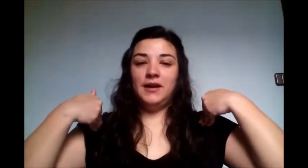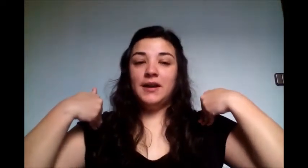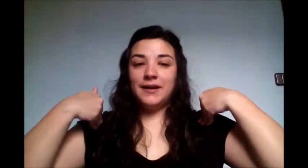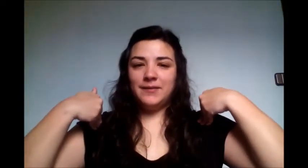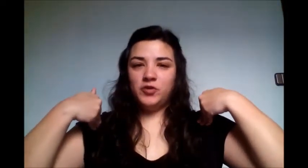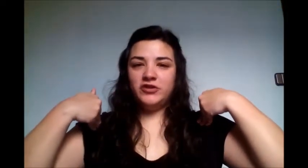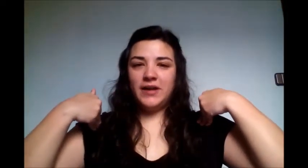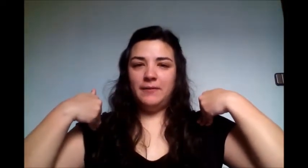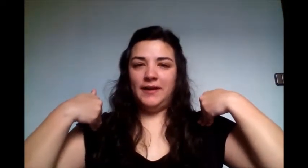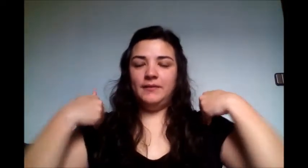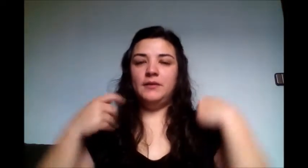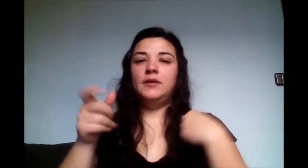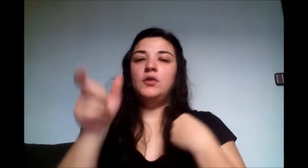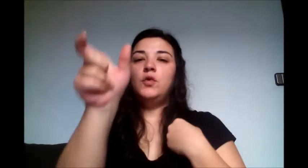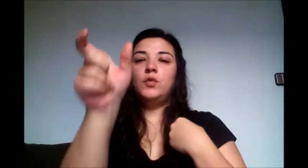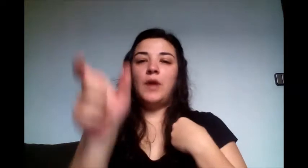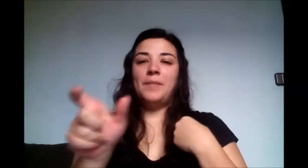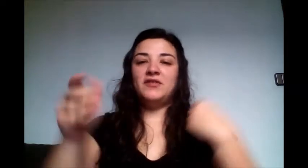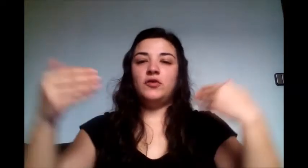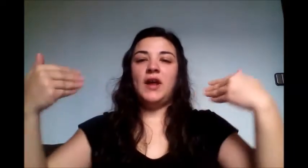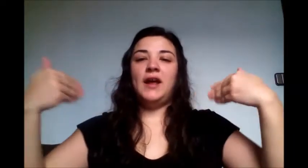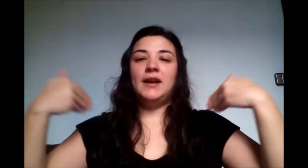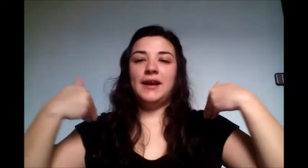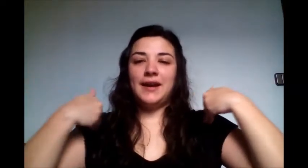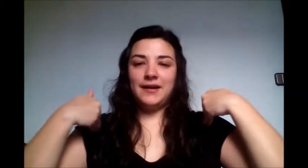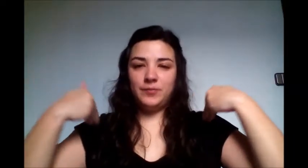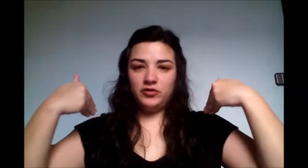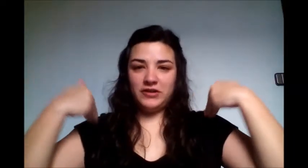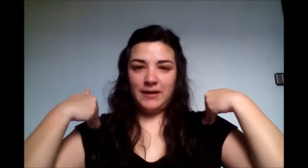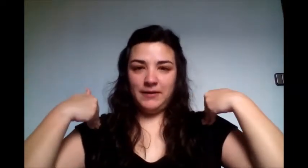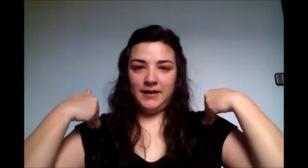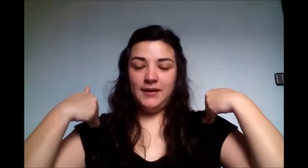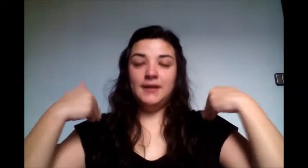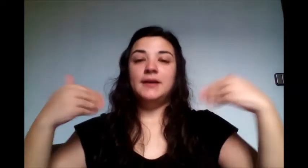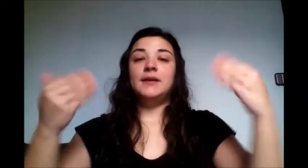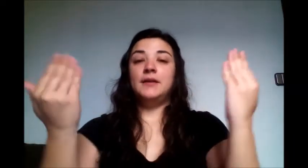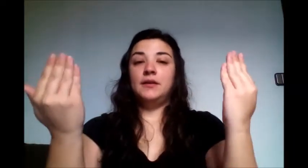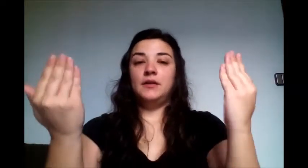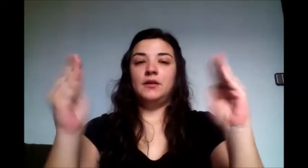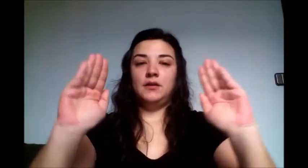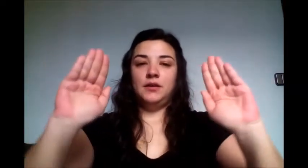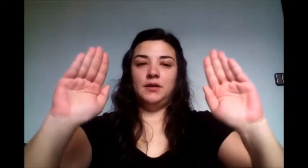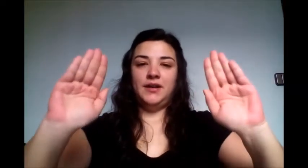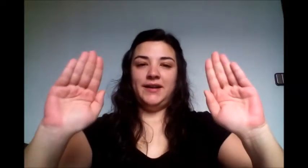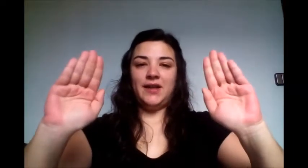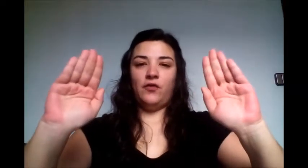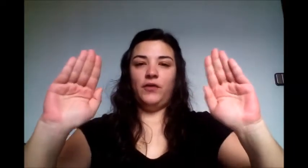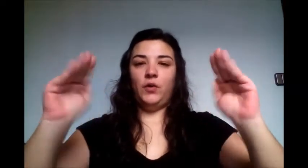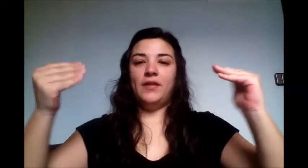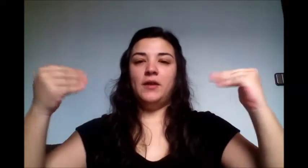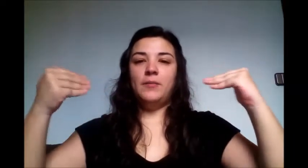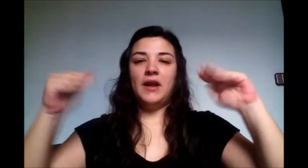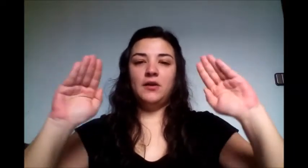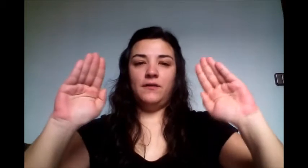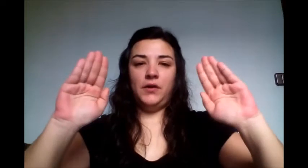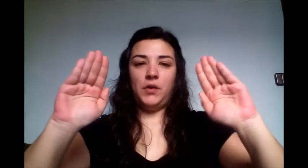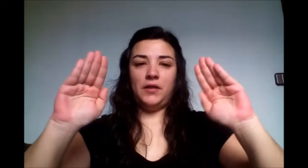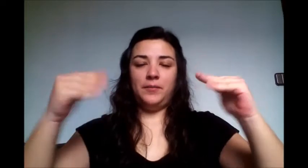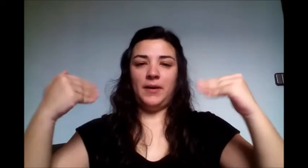Responsable. Una persona responsable. Esta configuración, ¿vale? Configuración